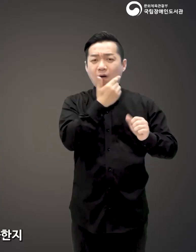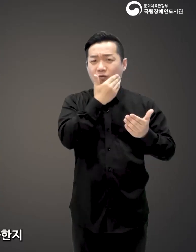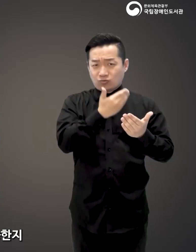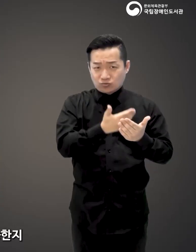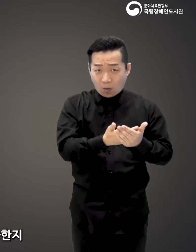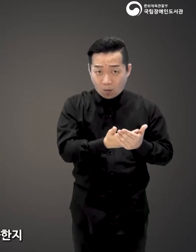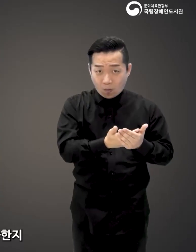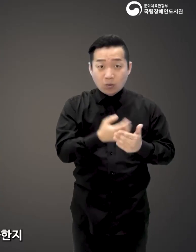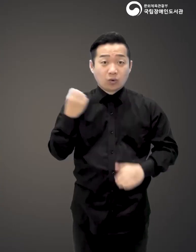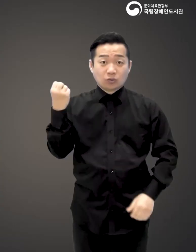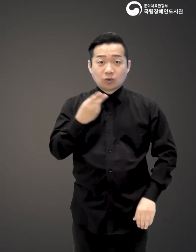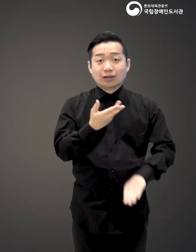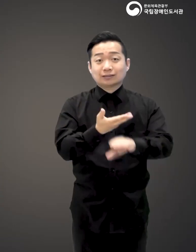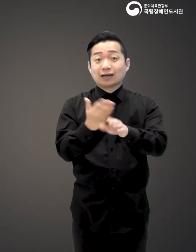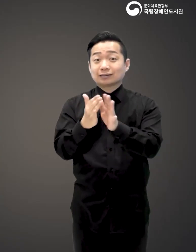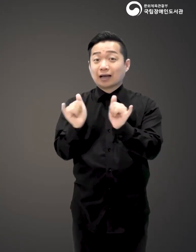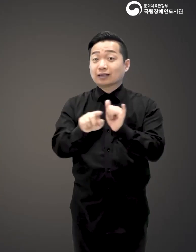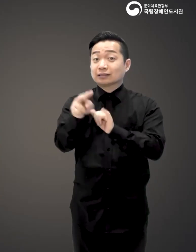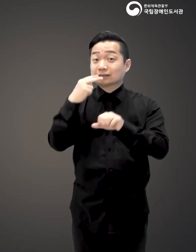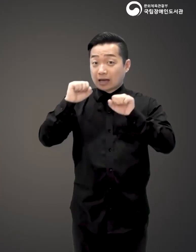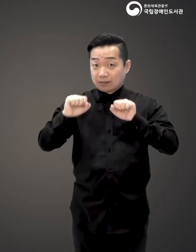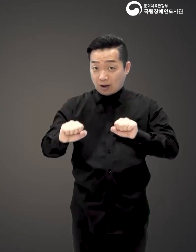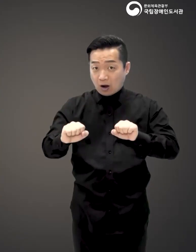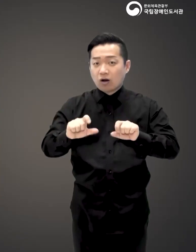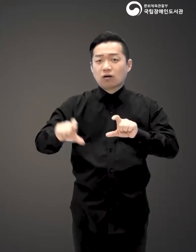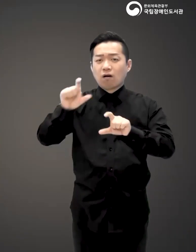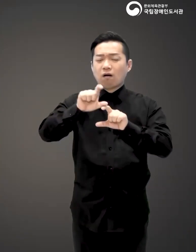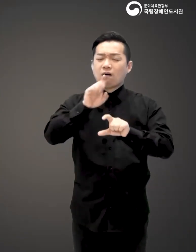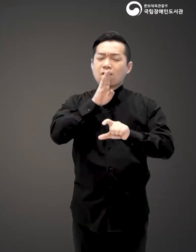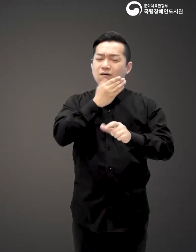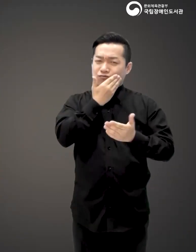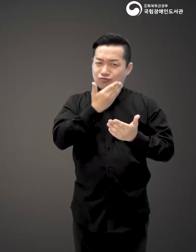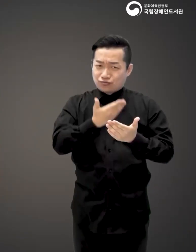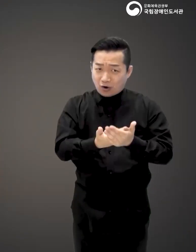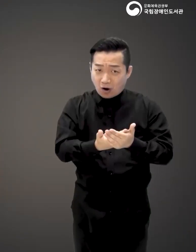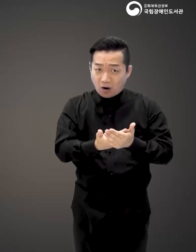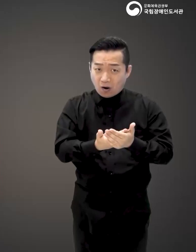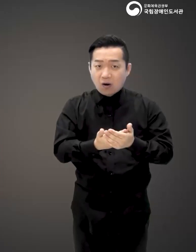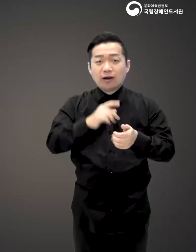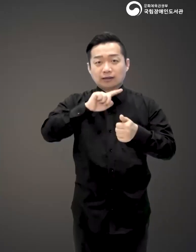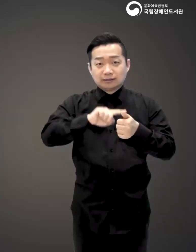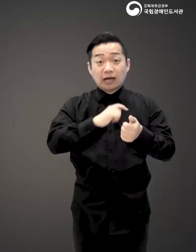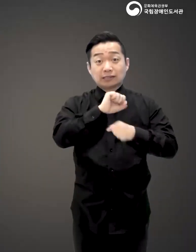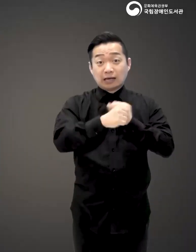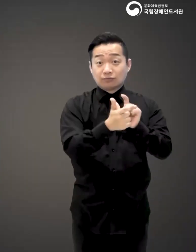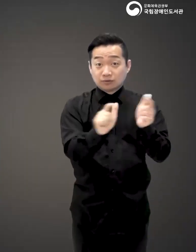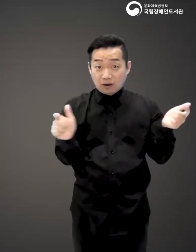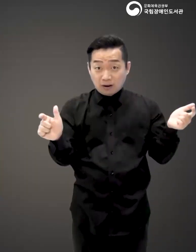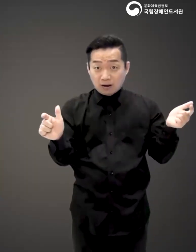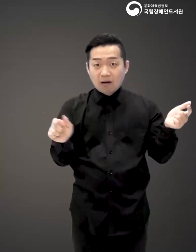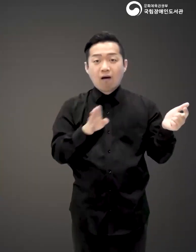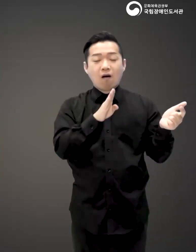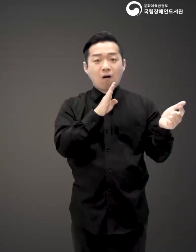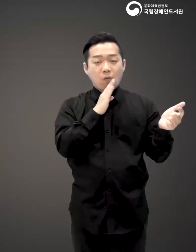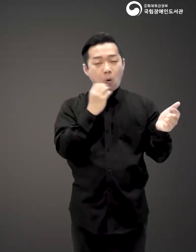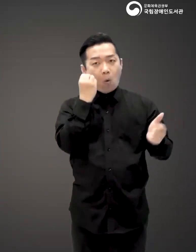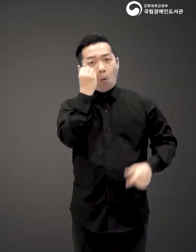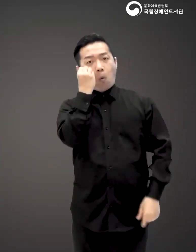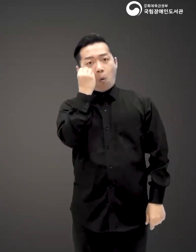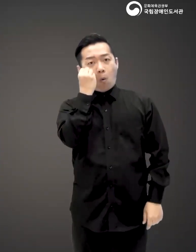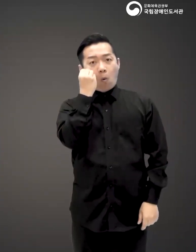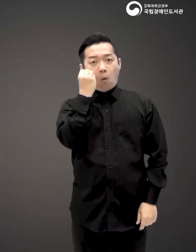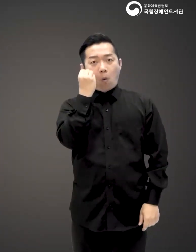생명이 얼마나 소중한지 다른 이들의 생명은 또 얼마나 귀한 것인지 자연의 생물들이 얼마나